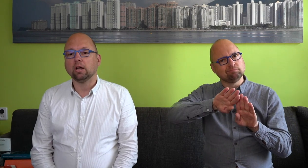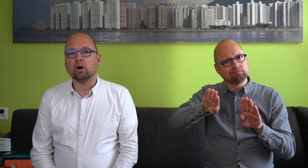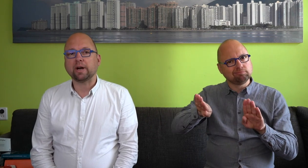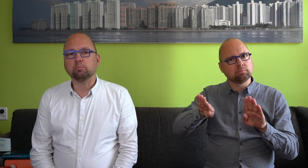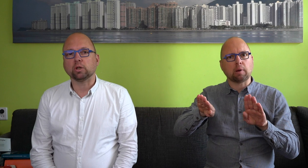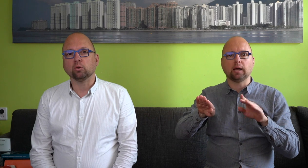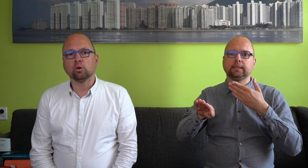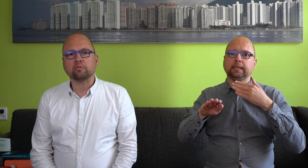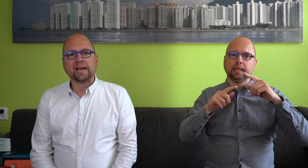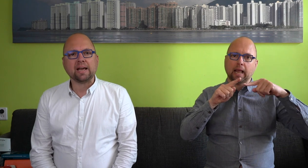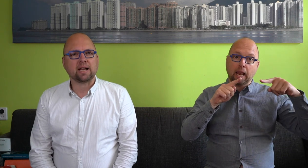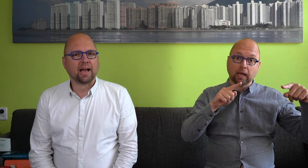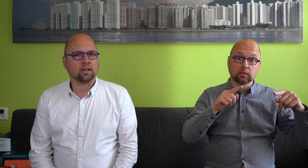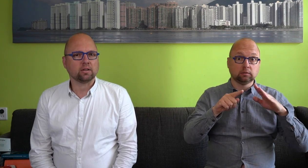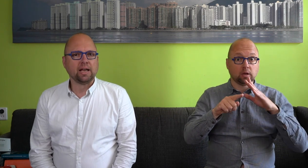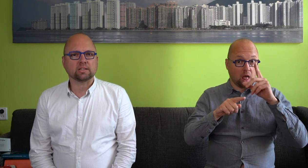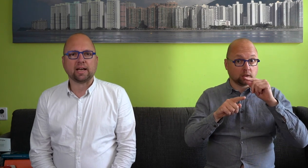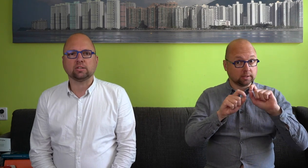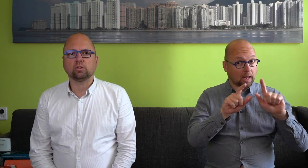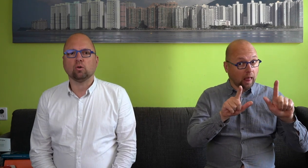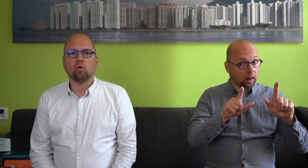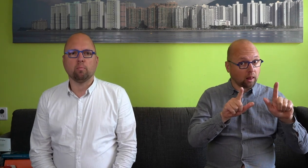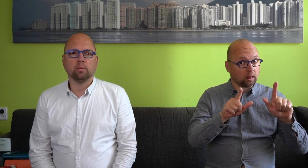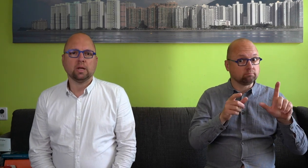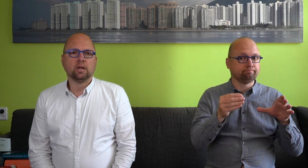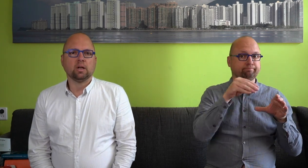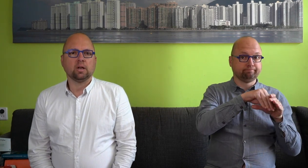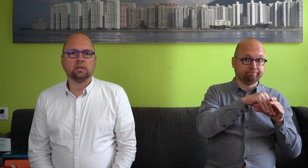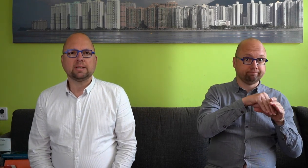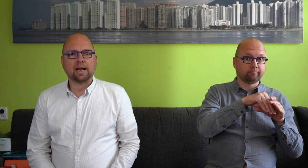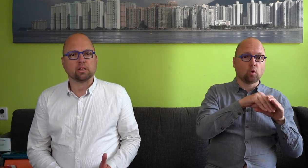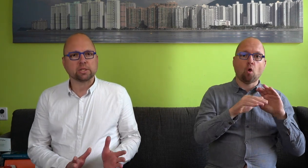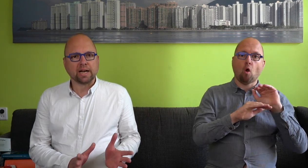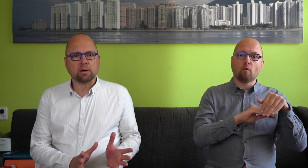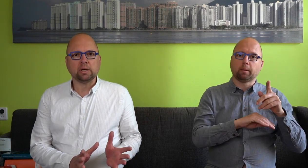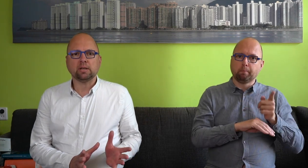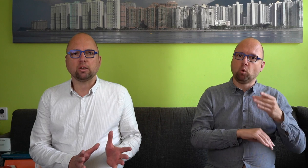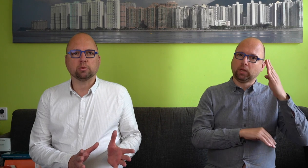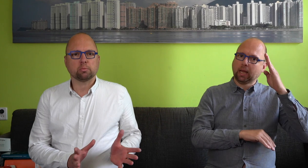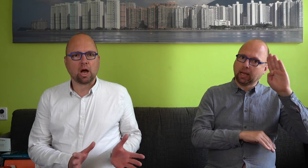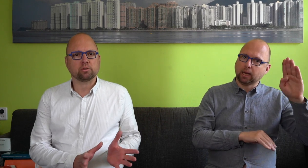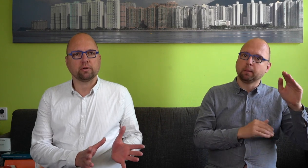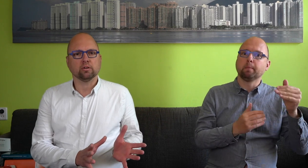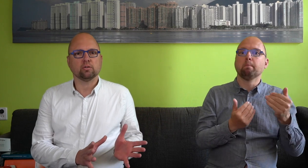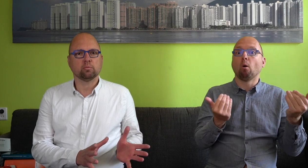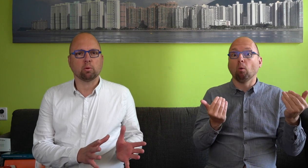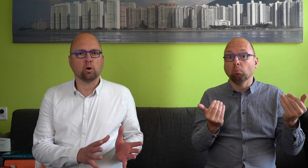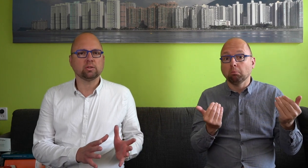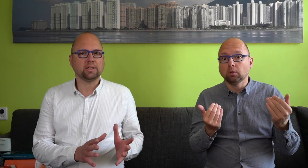De overheid moet dat doen om twee redenen eigenlijk. Enerzijds om die talen te beschermen en om het gebruik ervan te promoten,